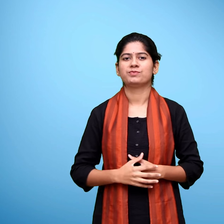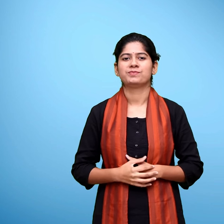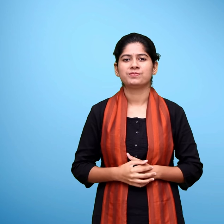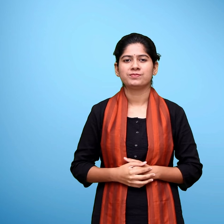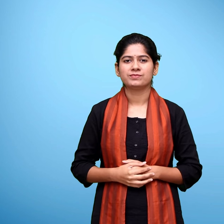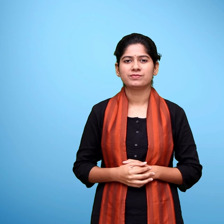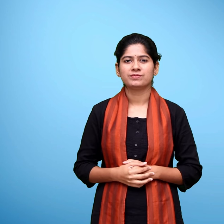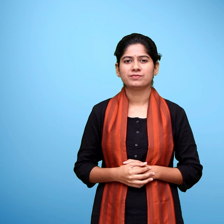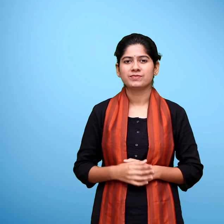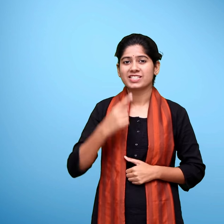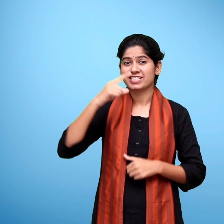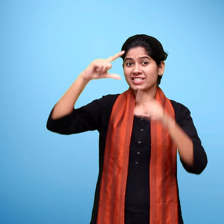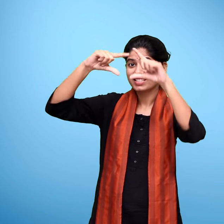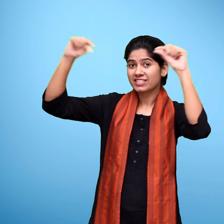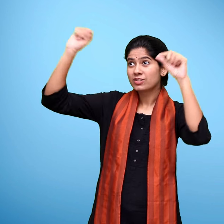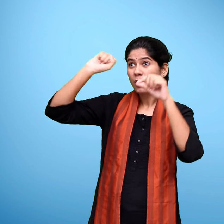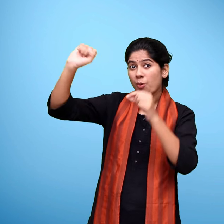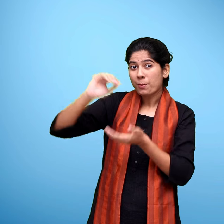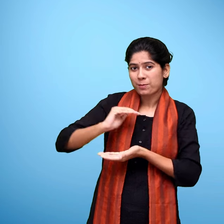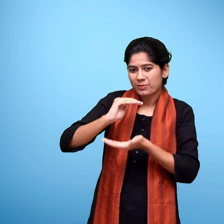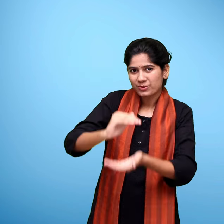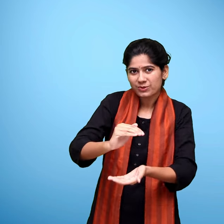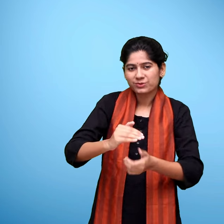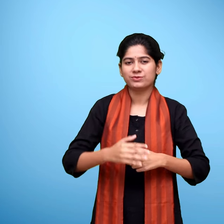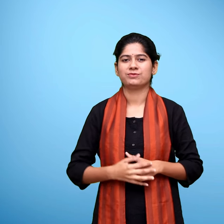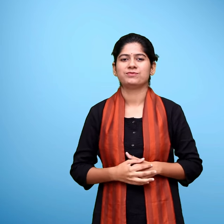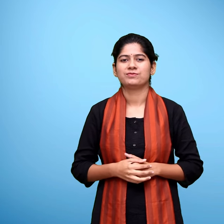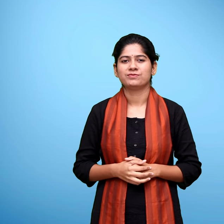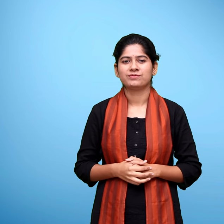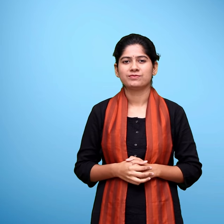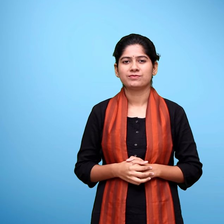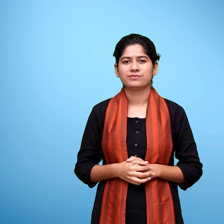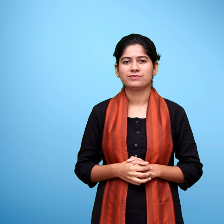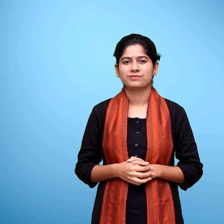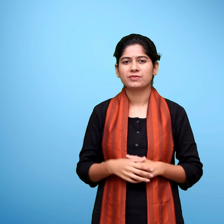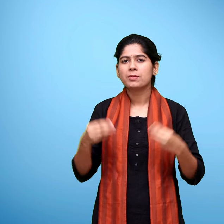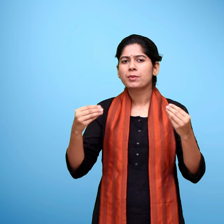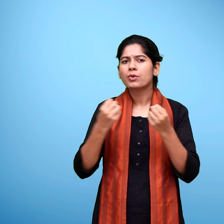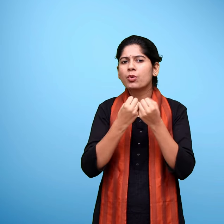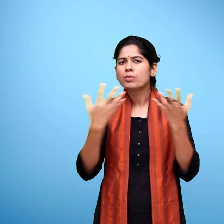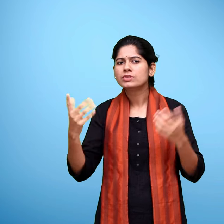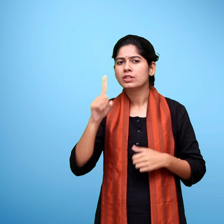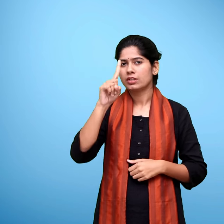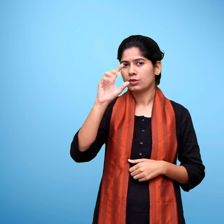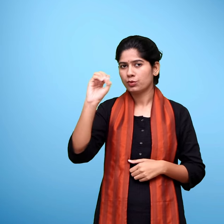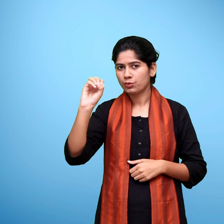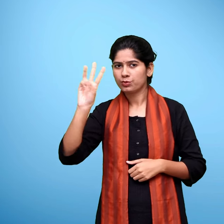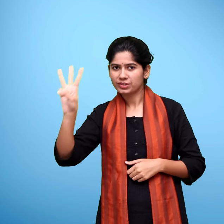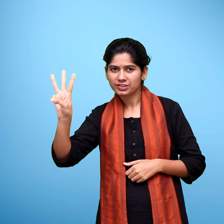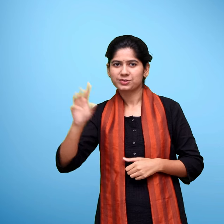चांद का बच्चा प्रिष्ठ एक्सव तीन